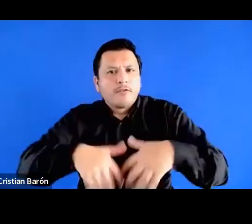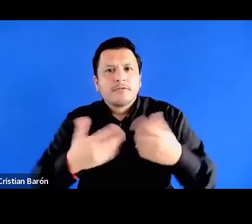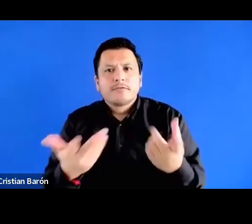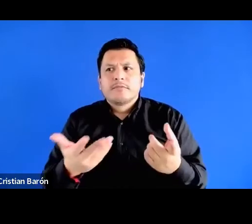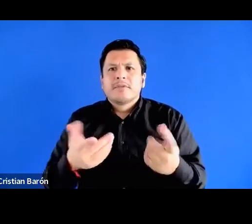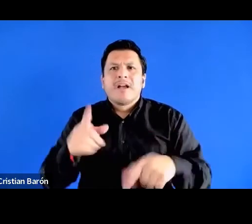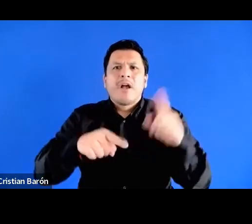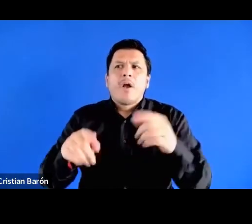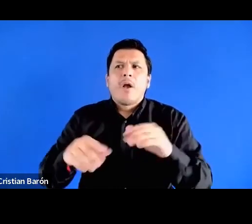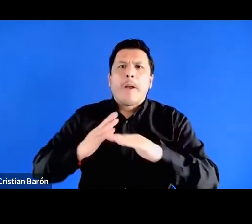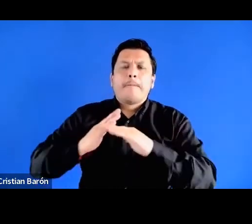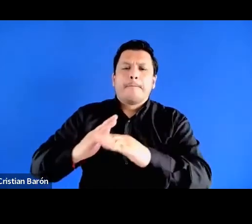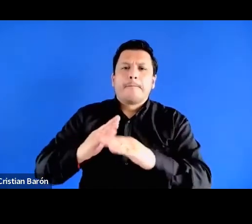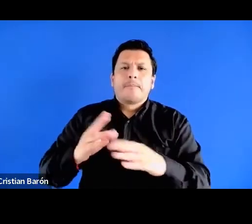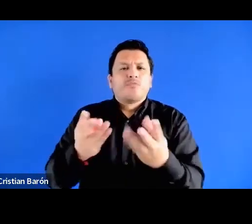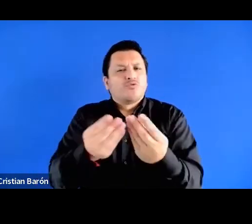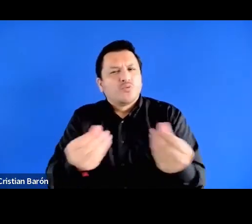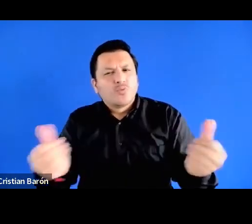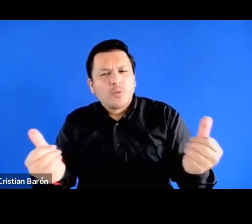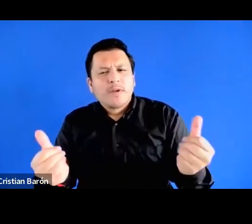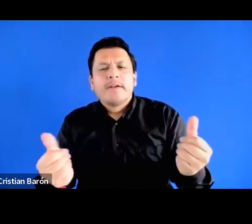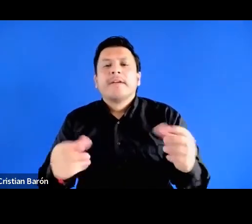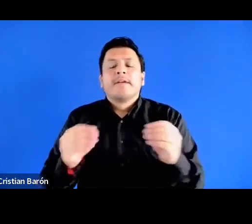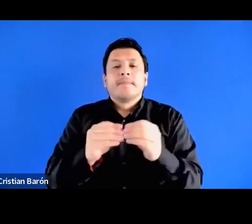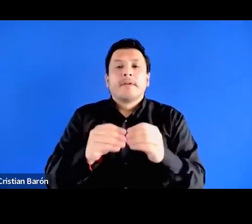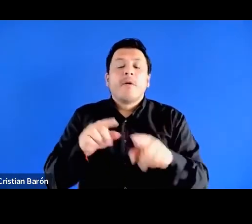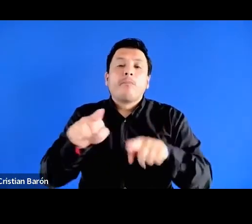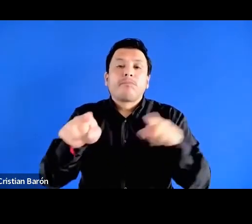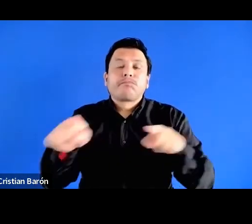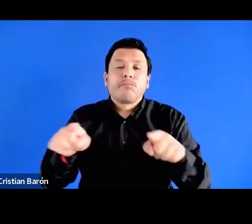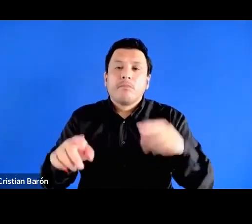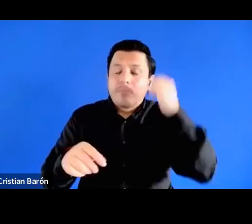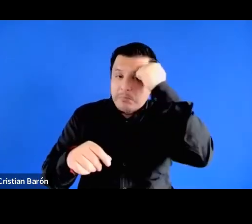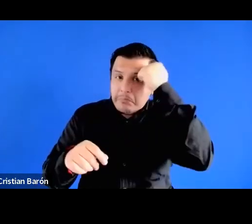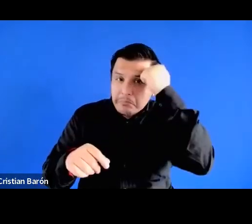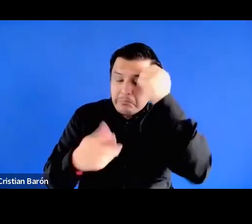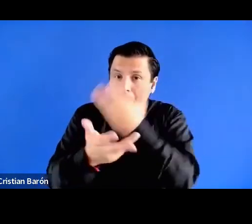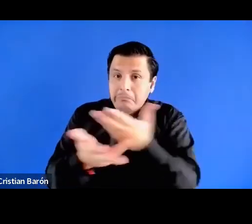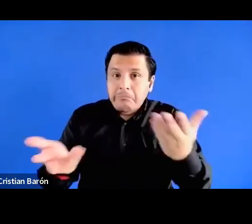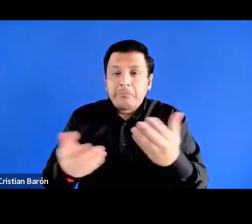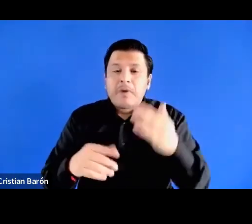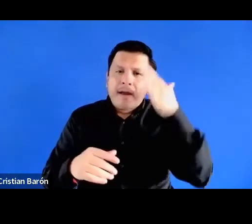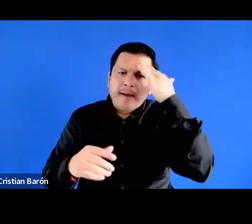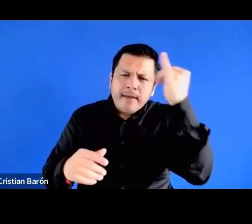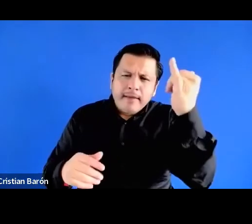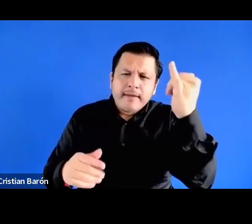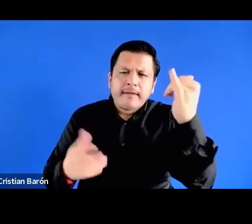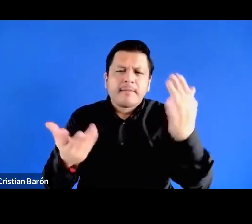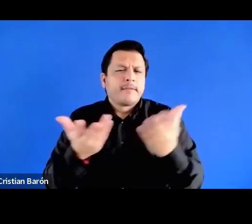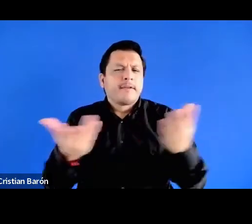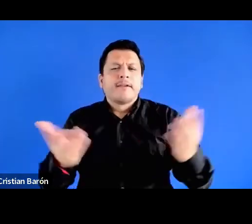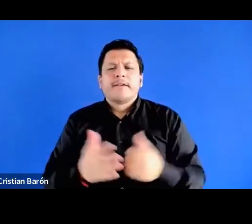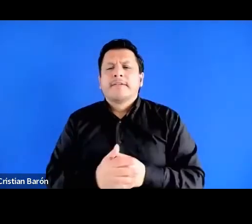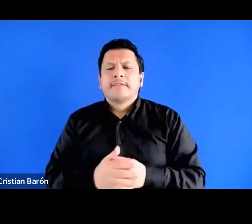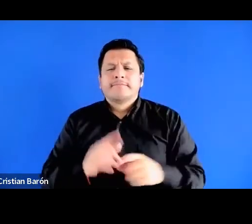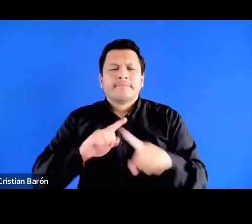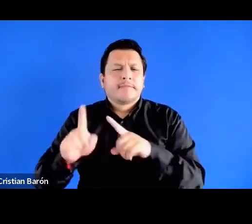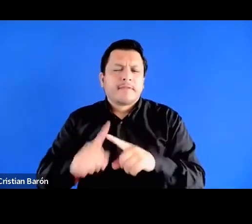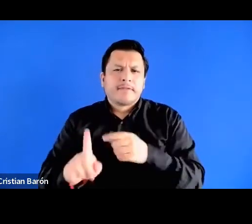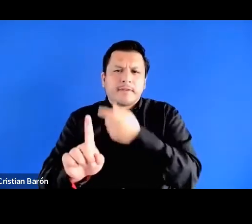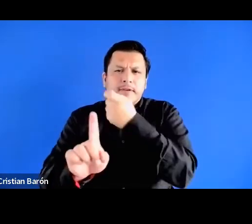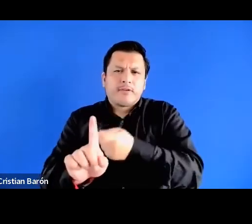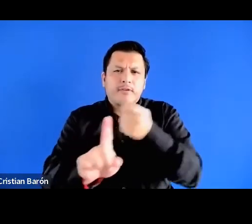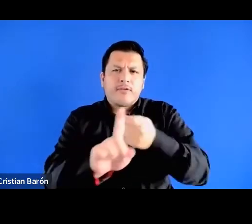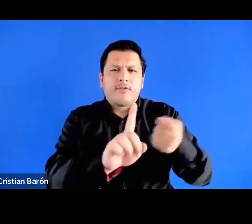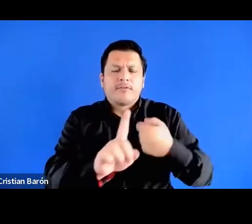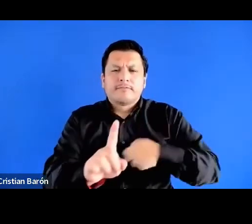resistencias, lo suavizamos. Hasta aún ahí, el ser maestras, el ser académicas, bueno, y todo un montón de roles que podemos